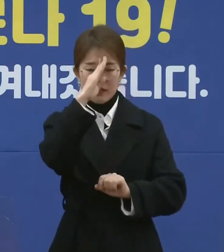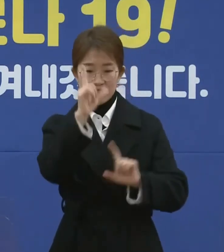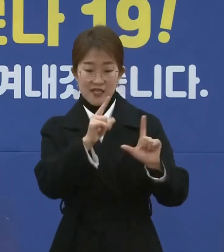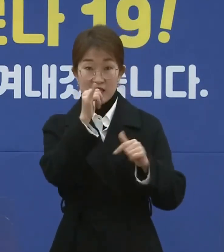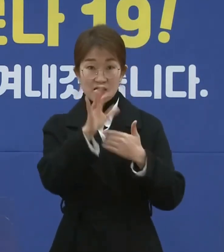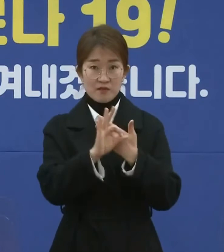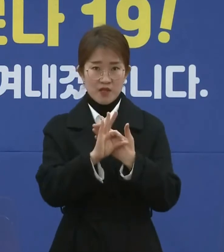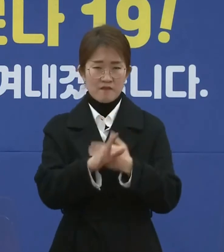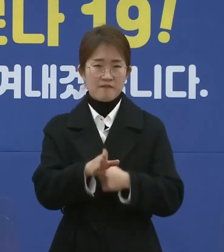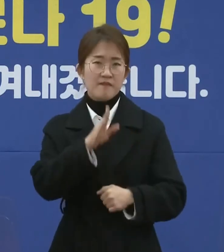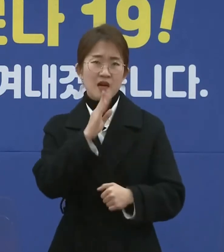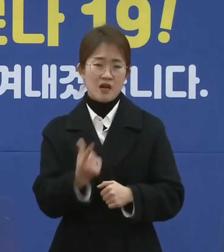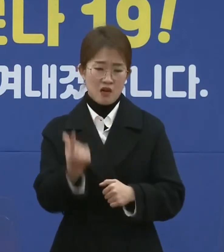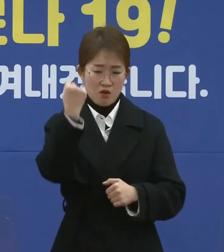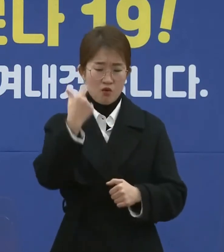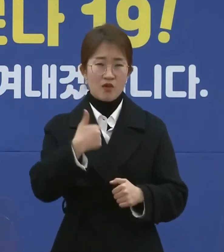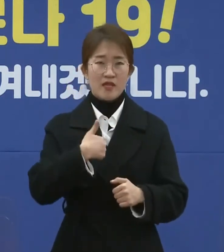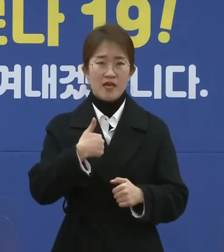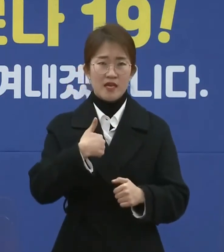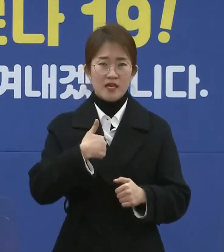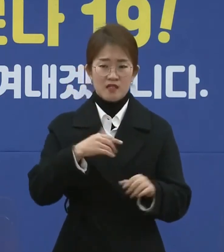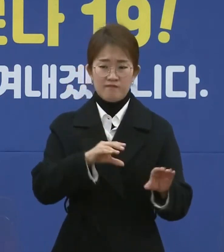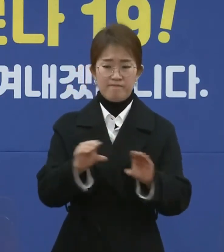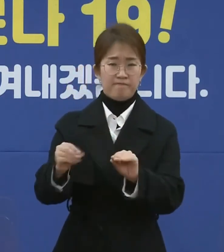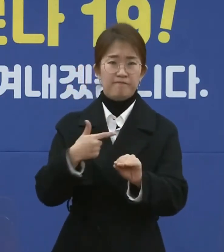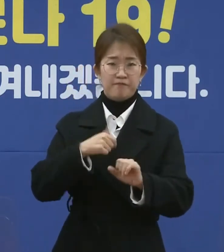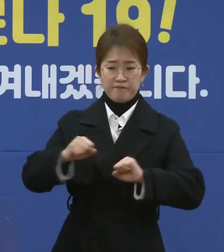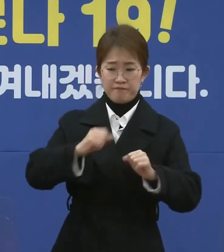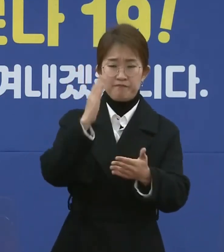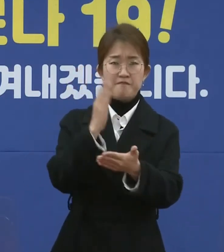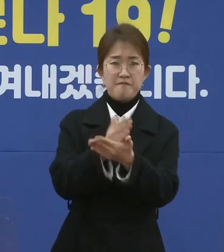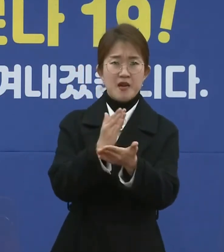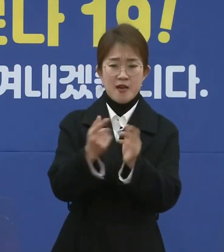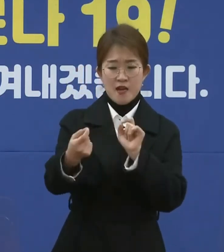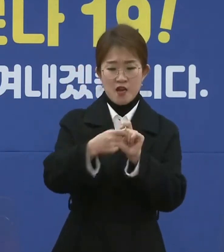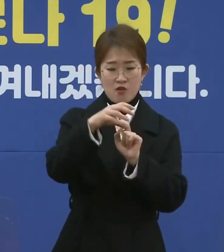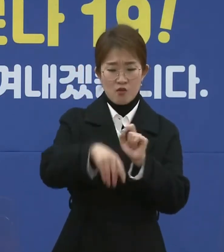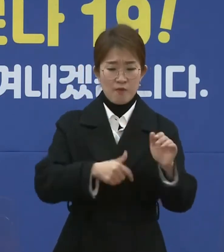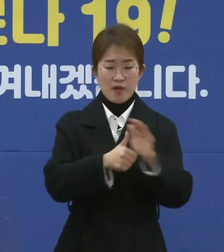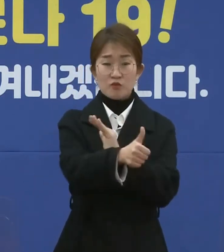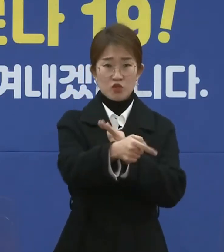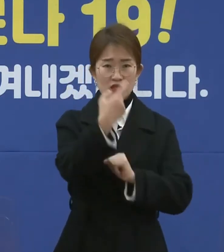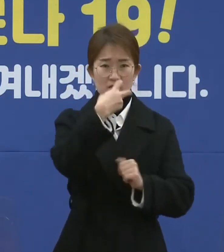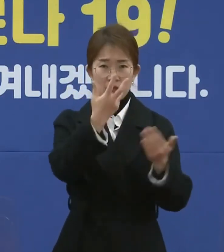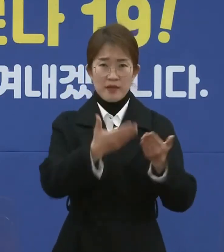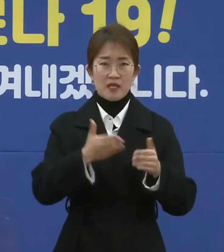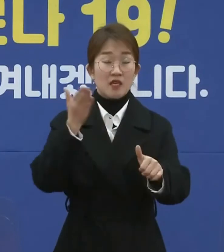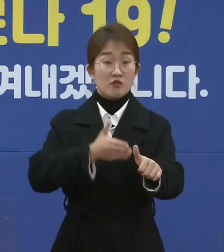즉시 일정을 중단하고 가까운 선별진료소를 방문하여 검사를 받아주시기 바랍니다.